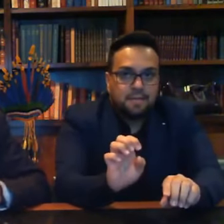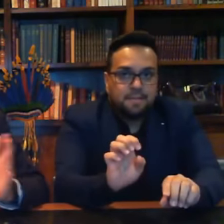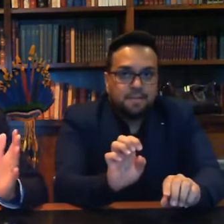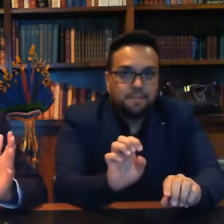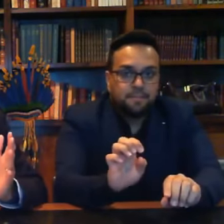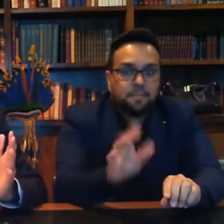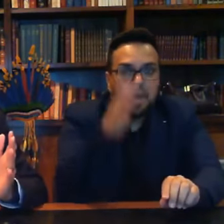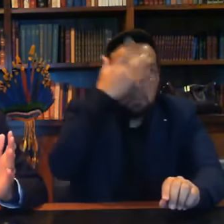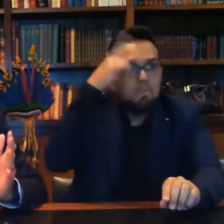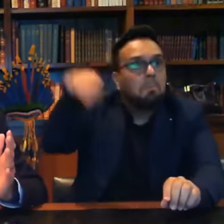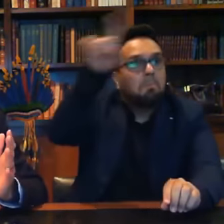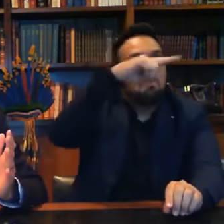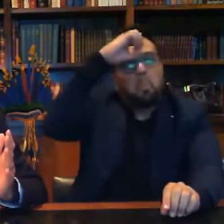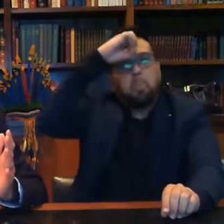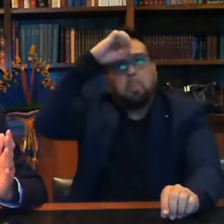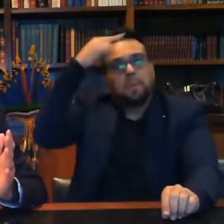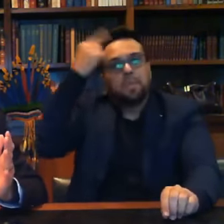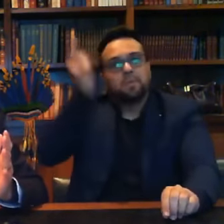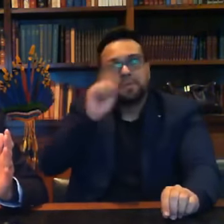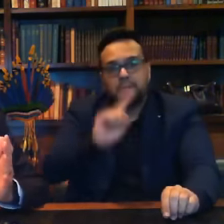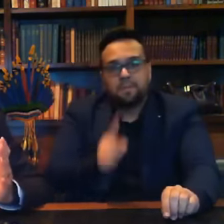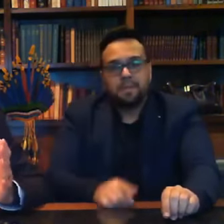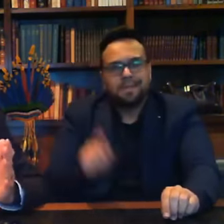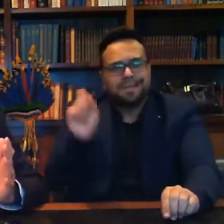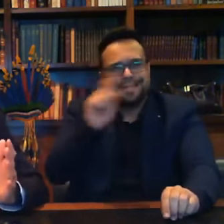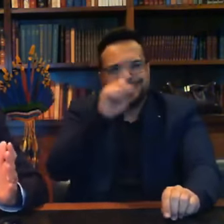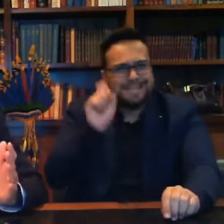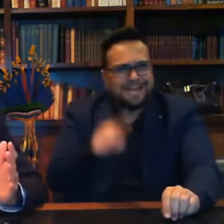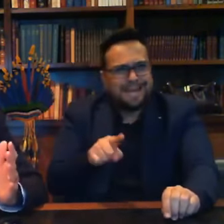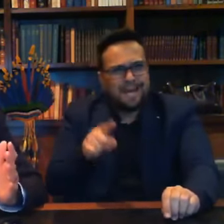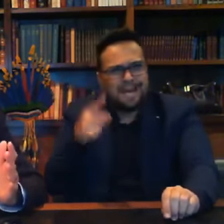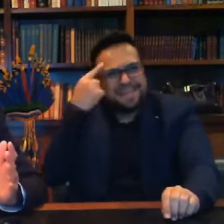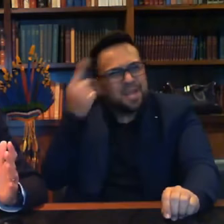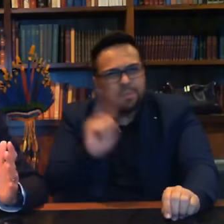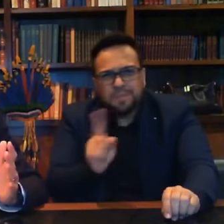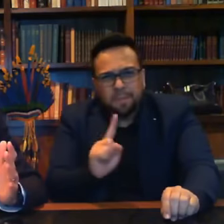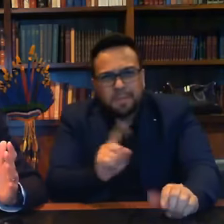e ninguém sabia de nada, será que não sabiam de nada?